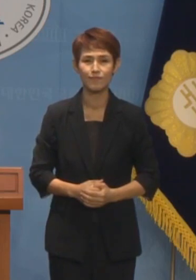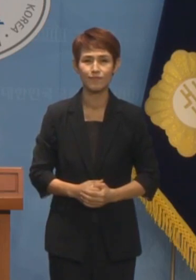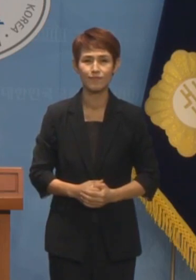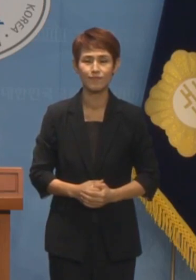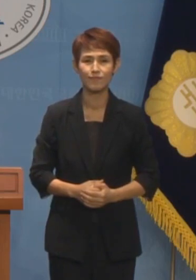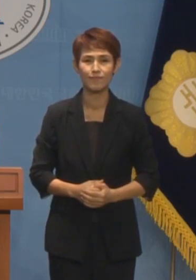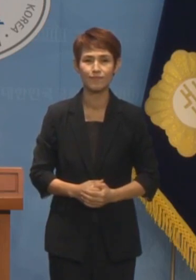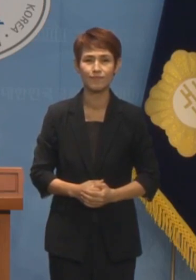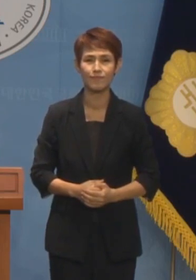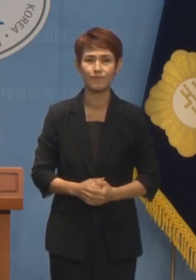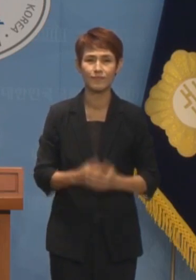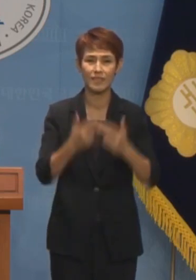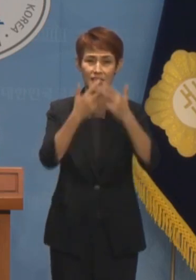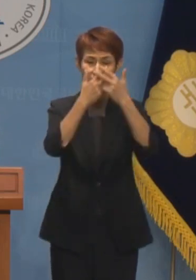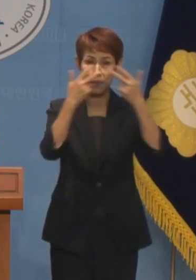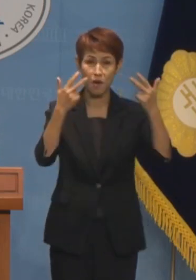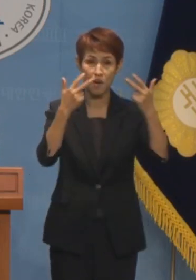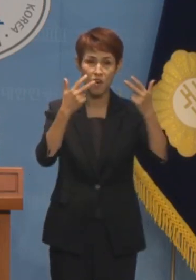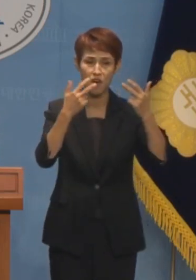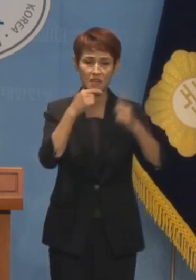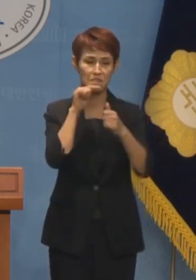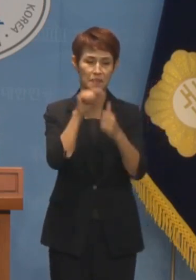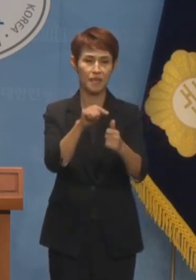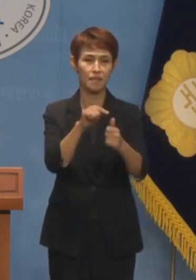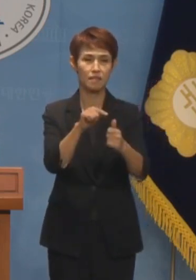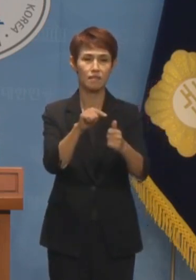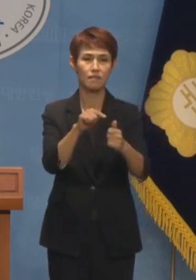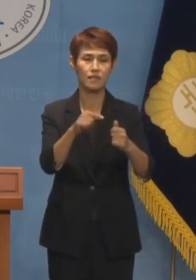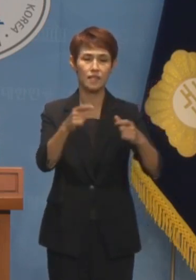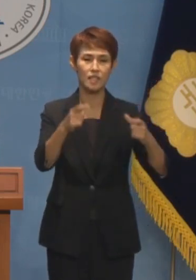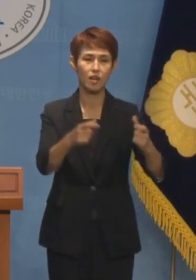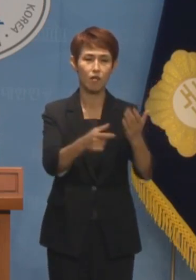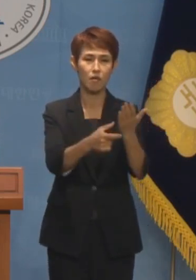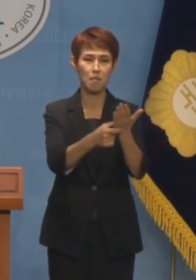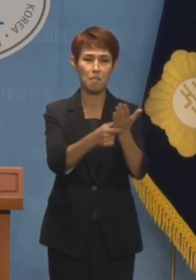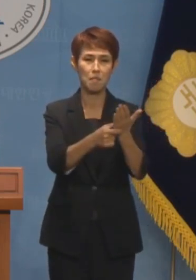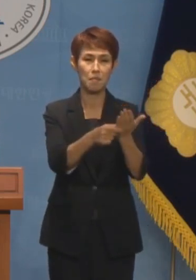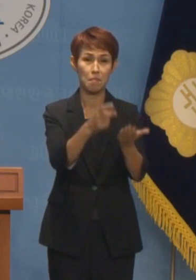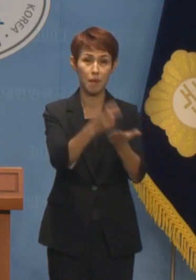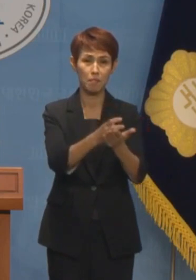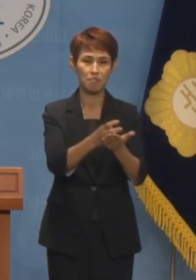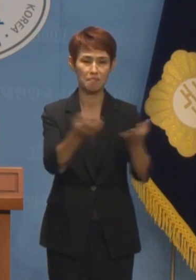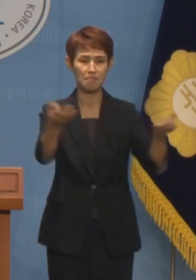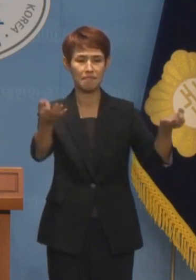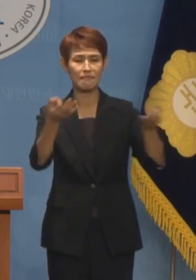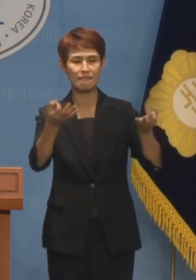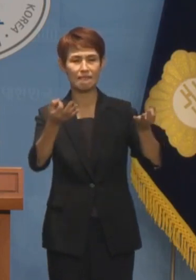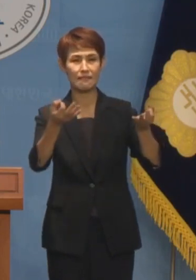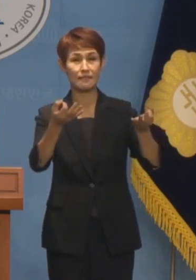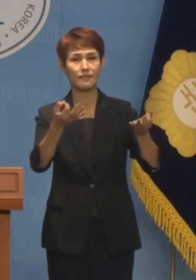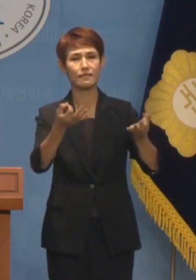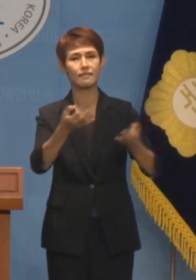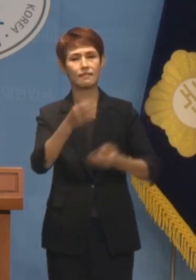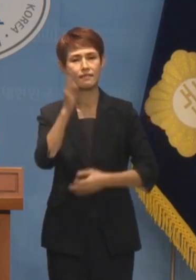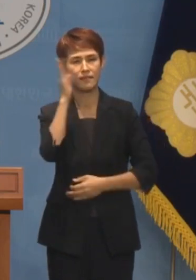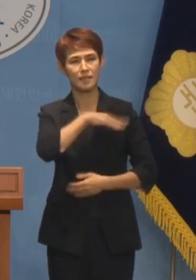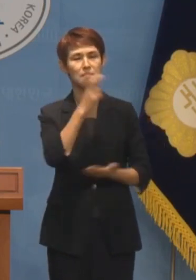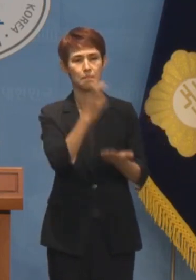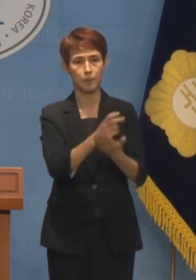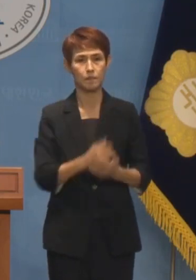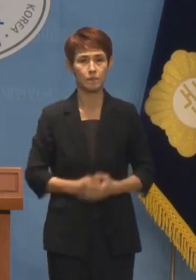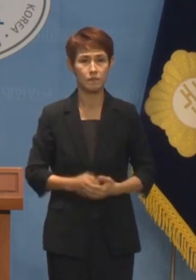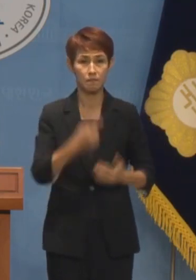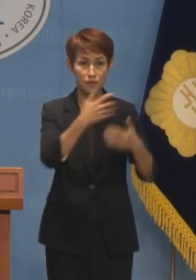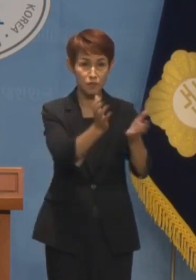이재명 하명 지역화폐법은 포퓰리즘 악법일 뿐입니다 민주당의 망국적